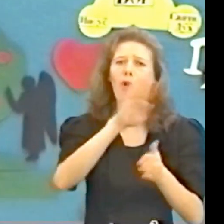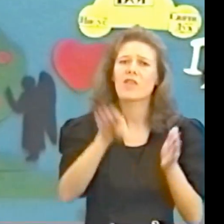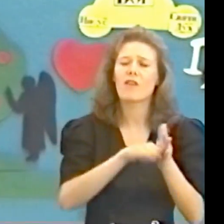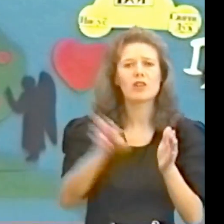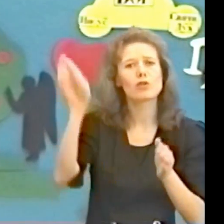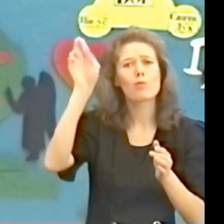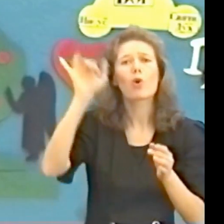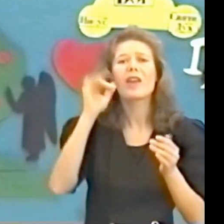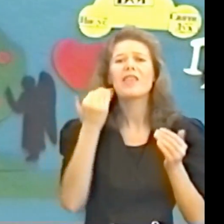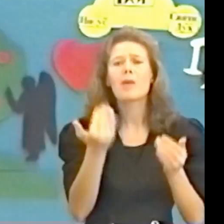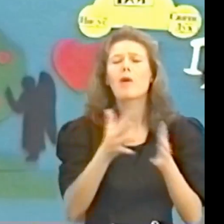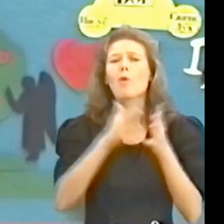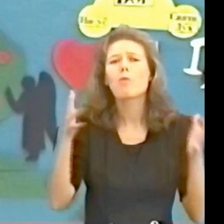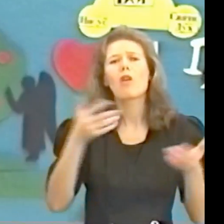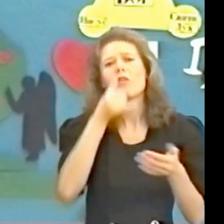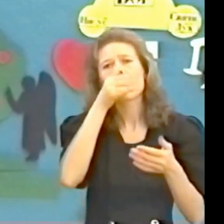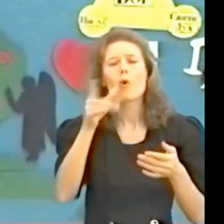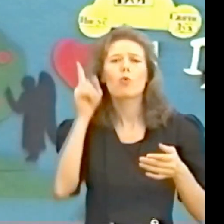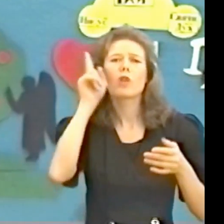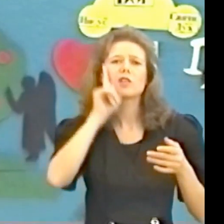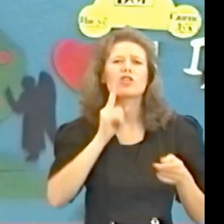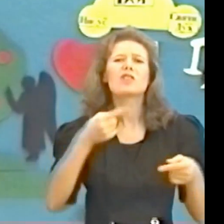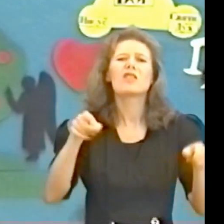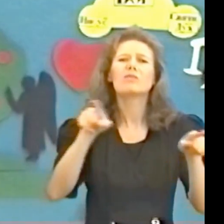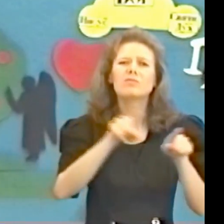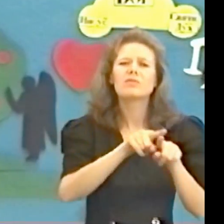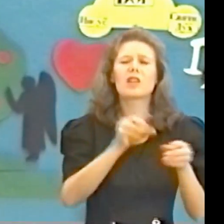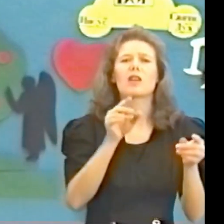не могут наслаждаться теми же взаимоотношениями с богом